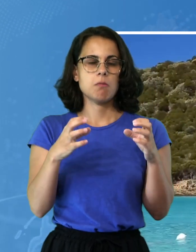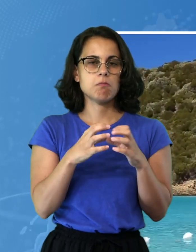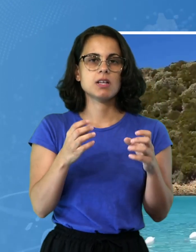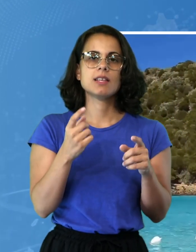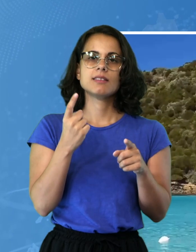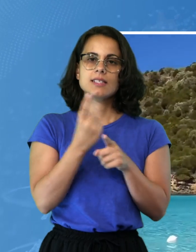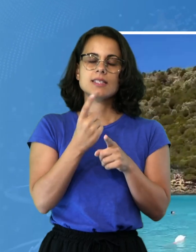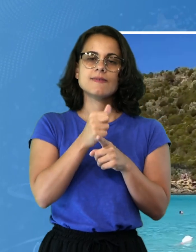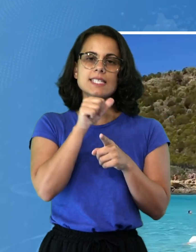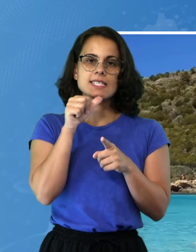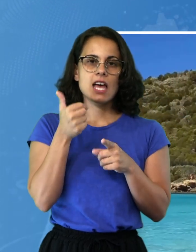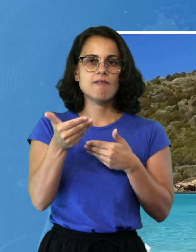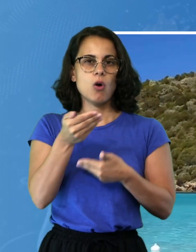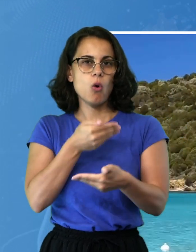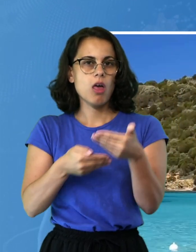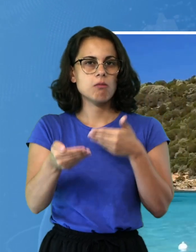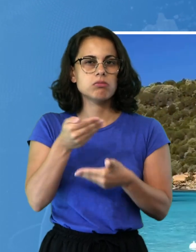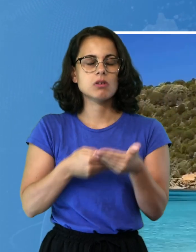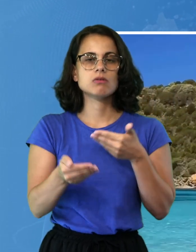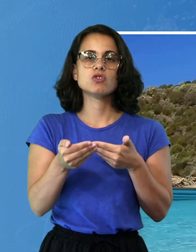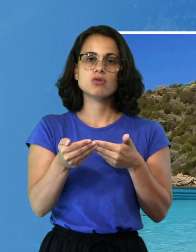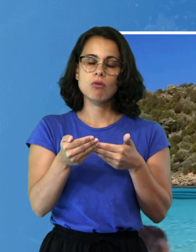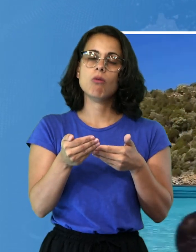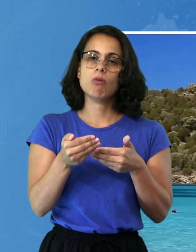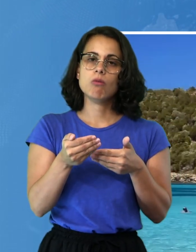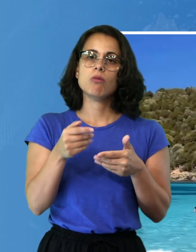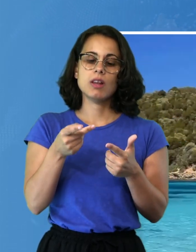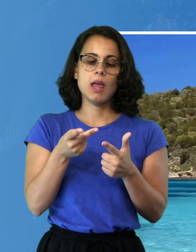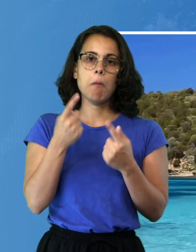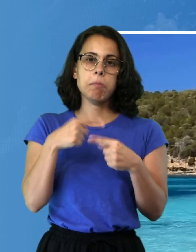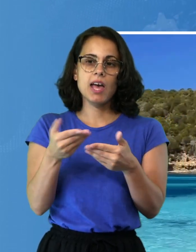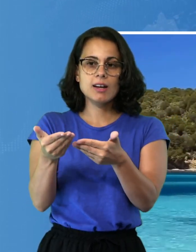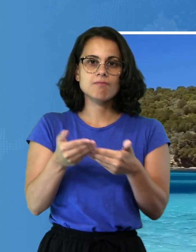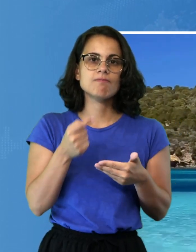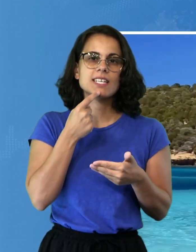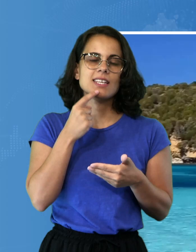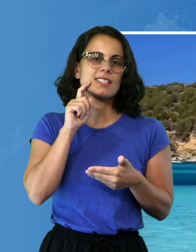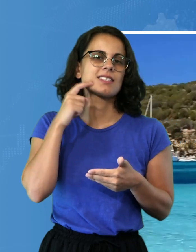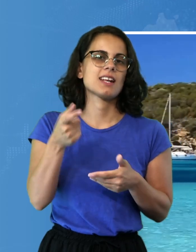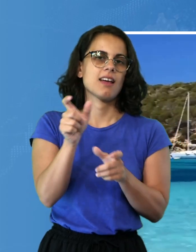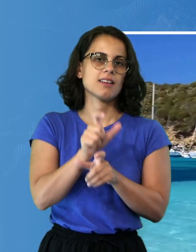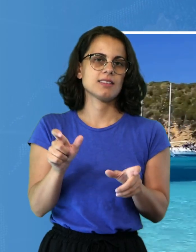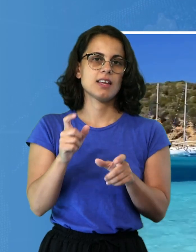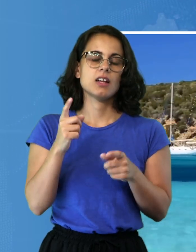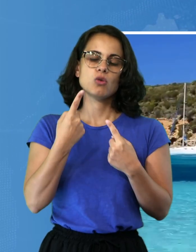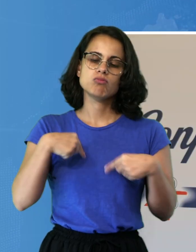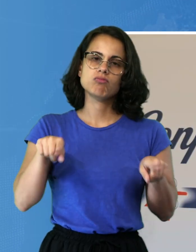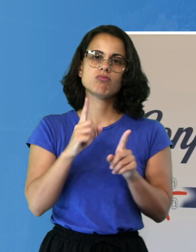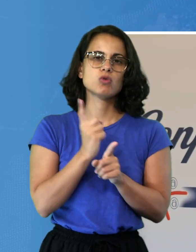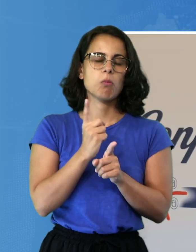che accolga tutti questi stranieri. Ecco, dobbiamo lavorare insieme con la politica per